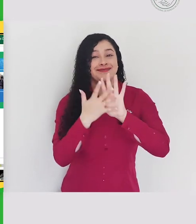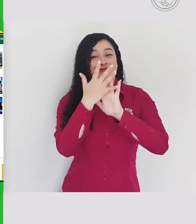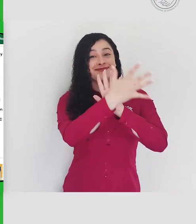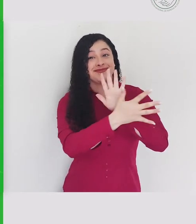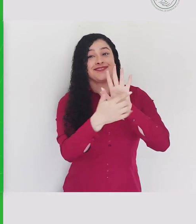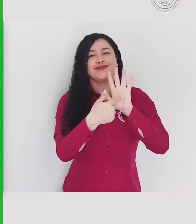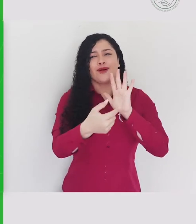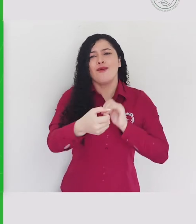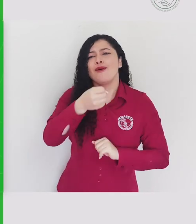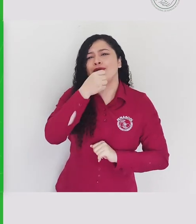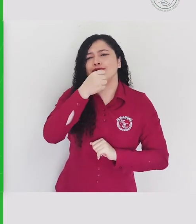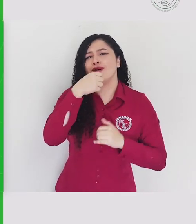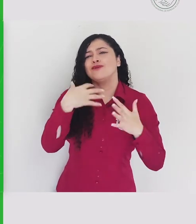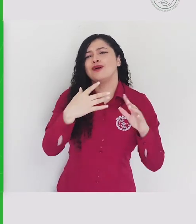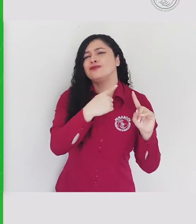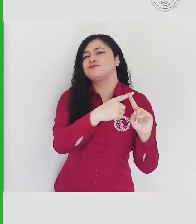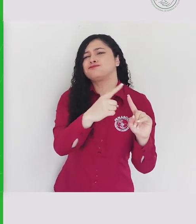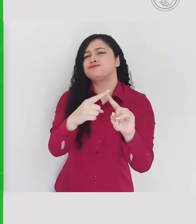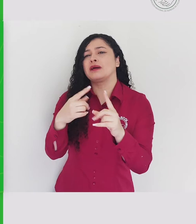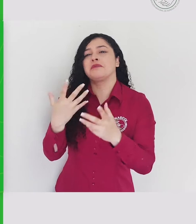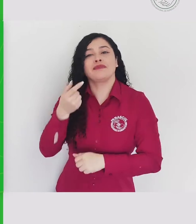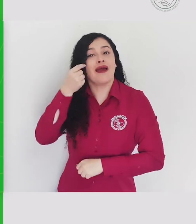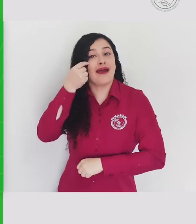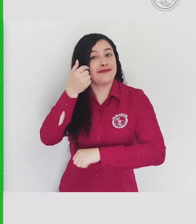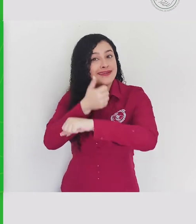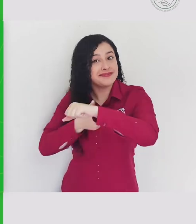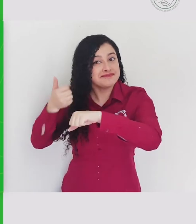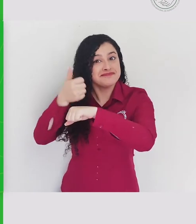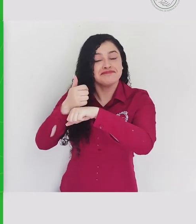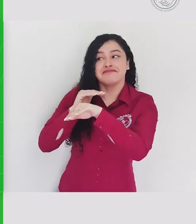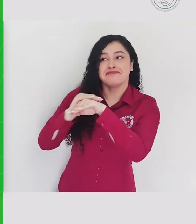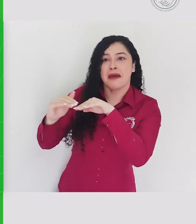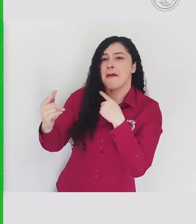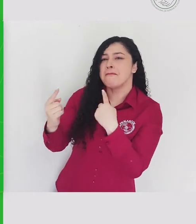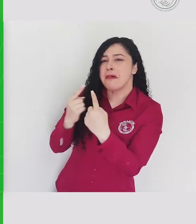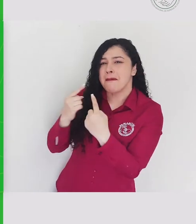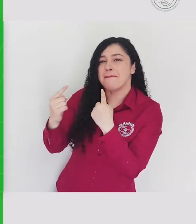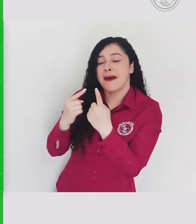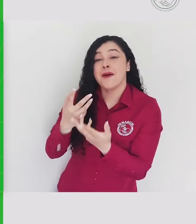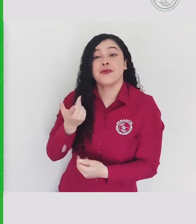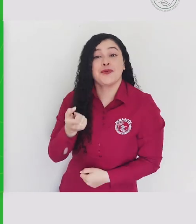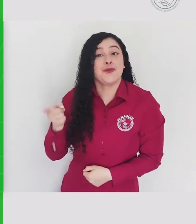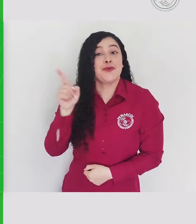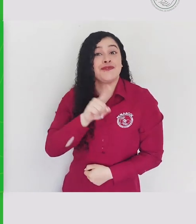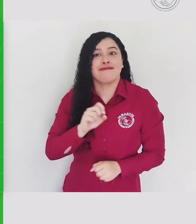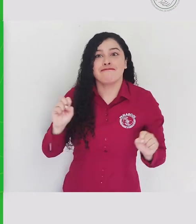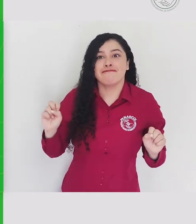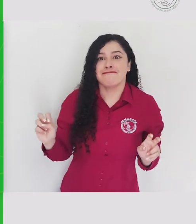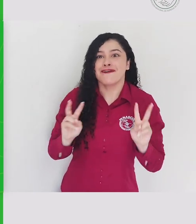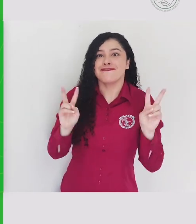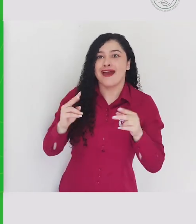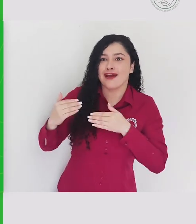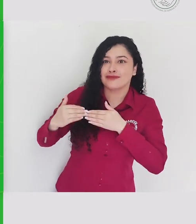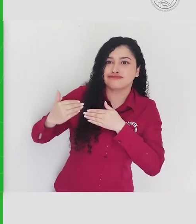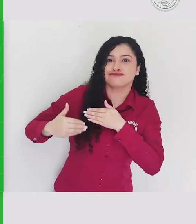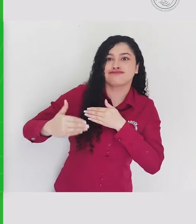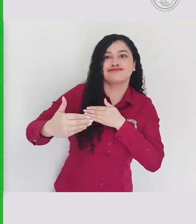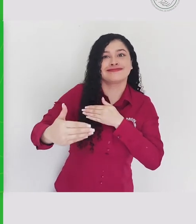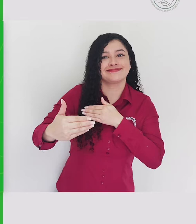Sus diferentes secciones como las entrevistas realizadas por el director de FENASCOL, Henry Mejía, las emisiones anteriores,